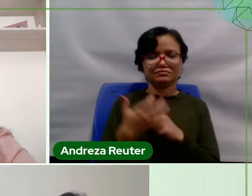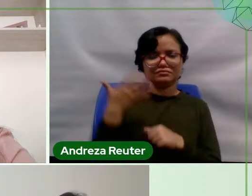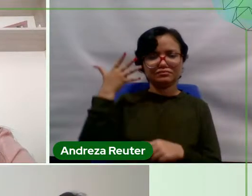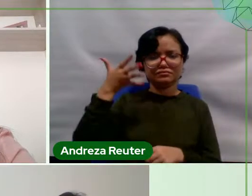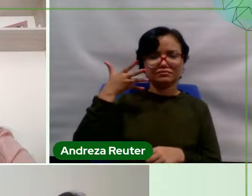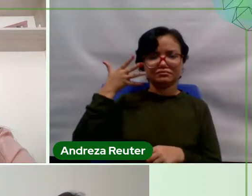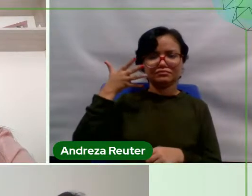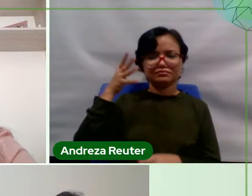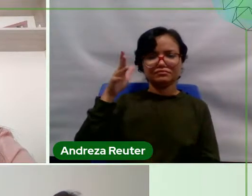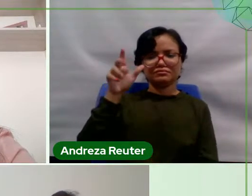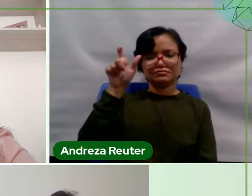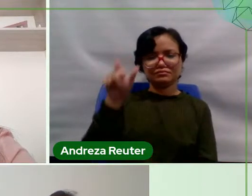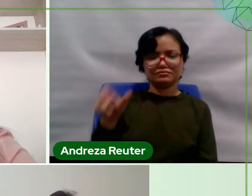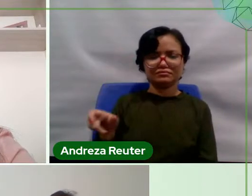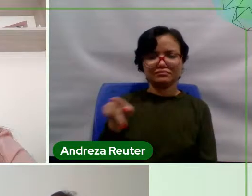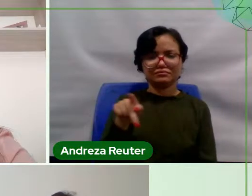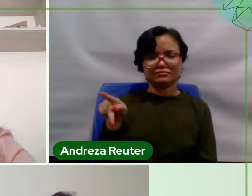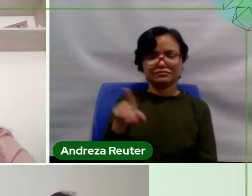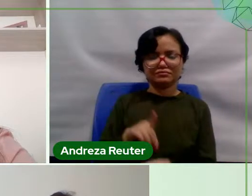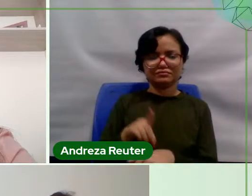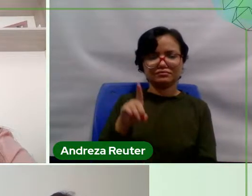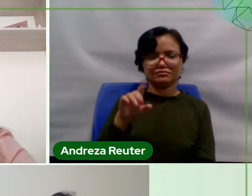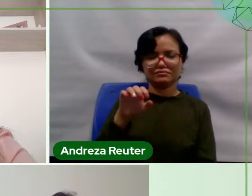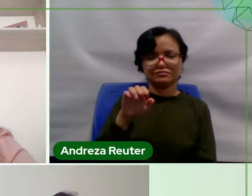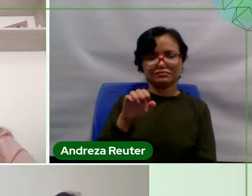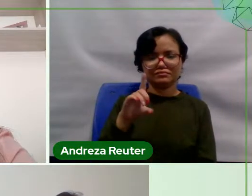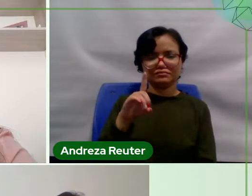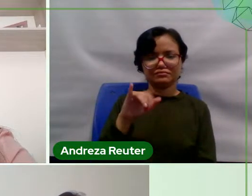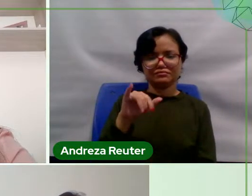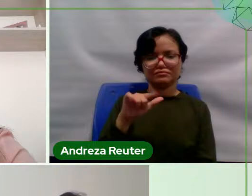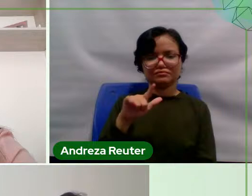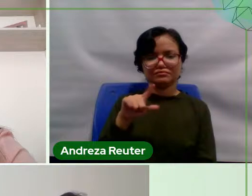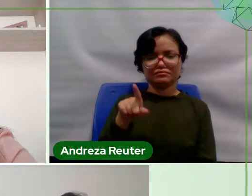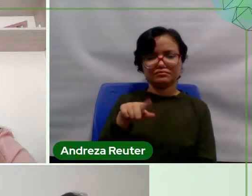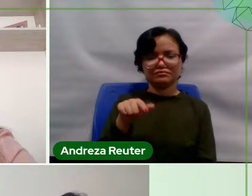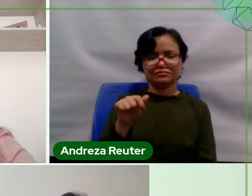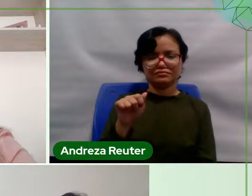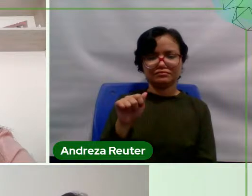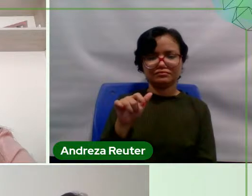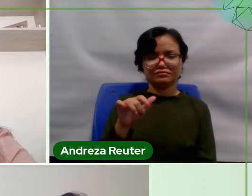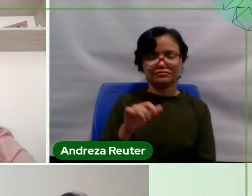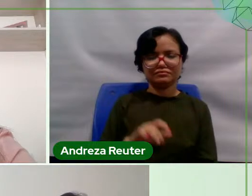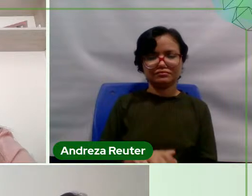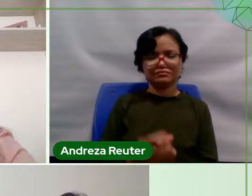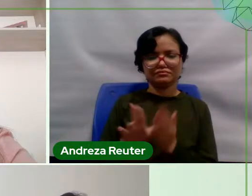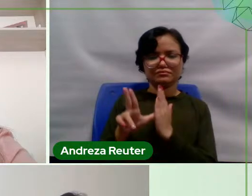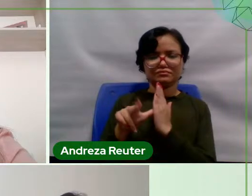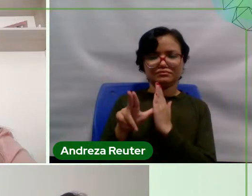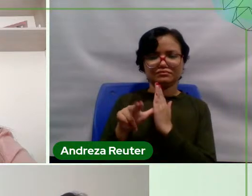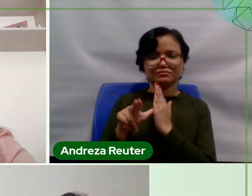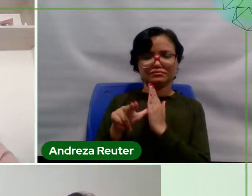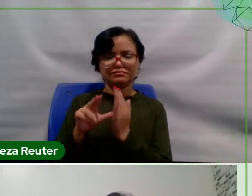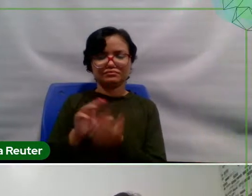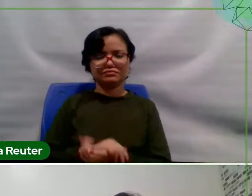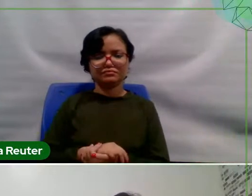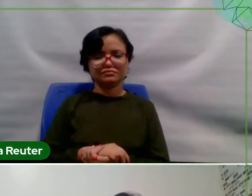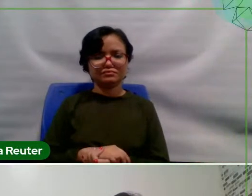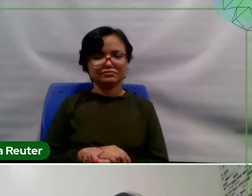professora doutora Edilza Joana Oliveira Fontes, da Universidade Federal do Pará, a UFPA.